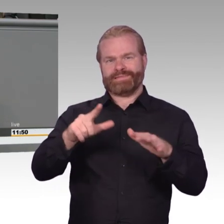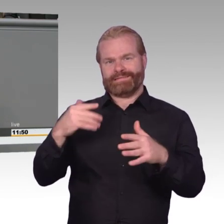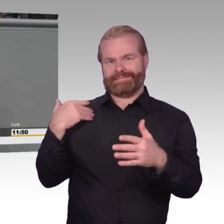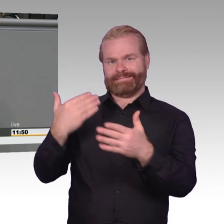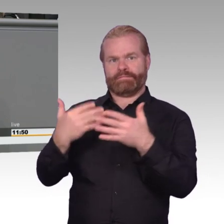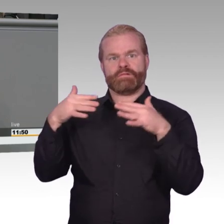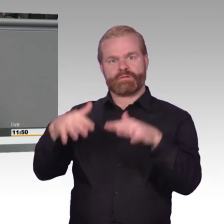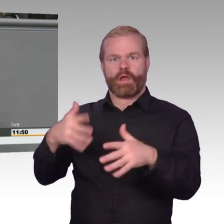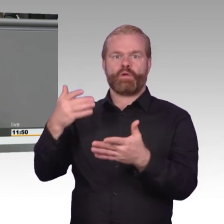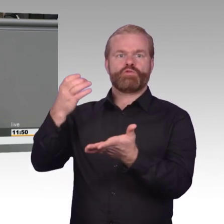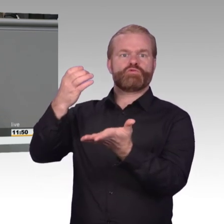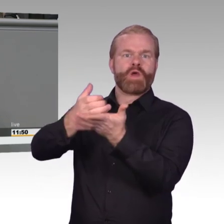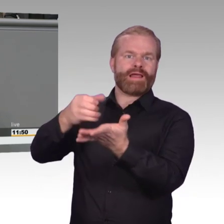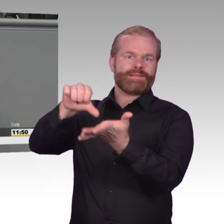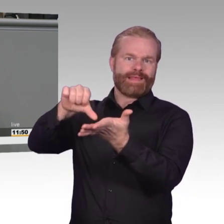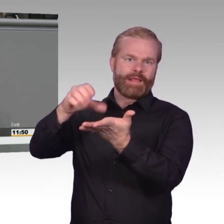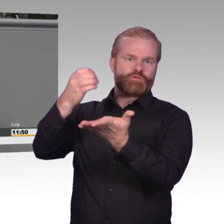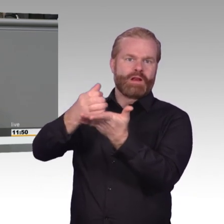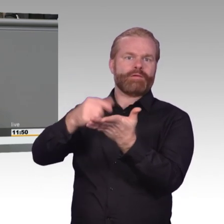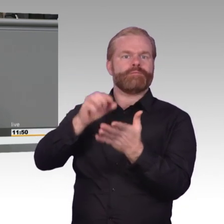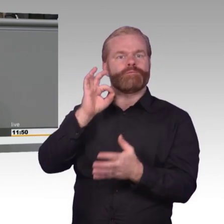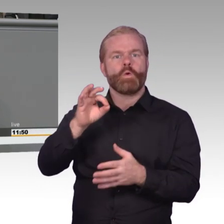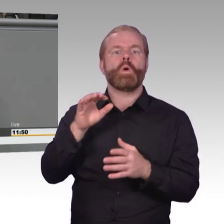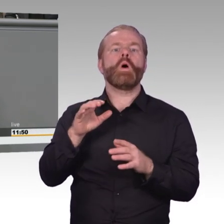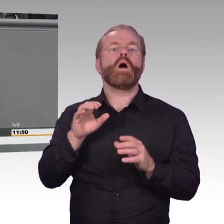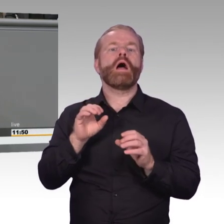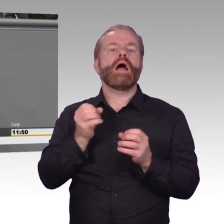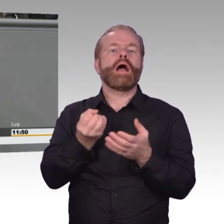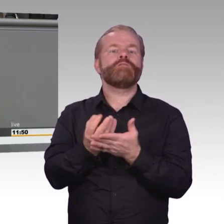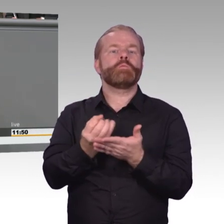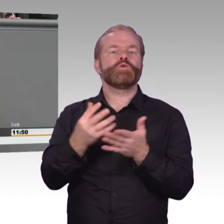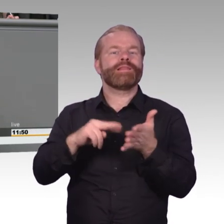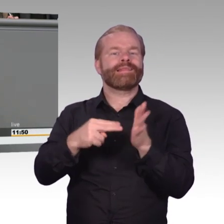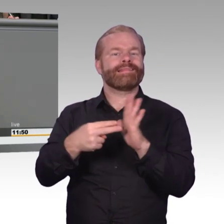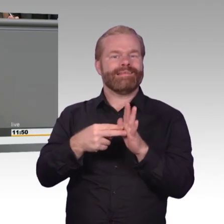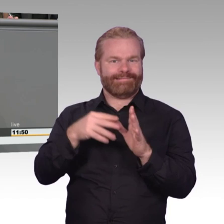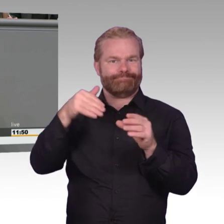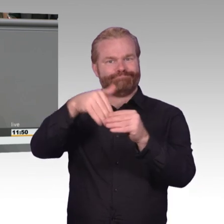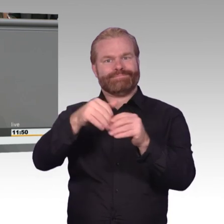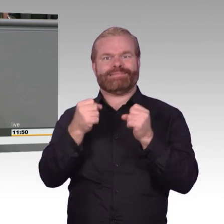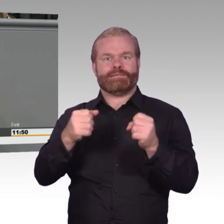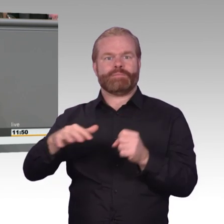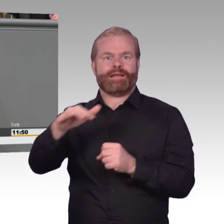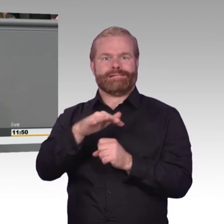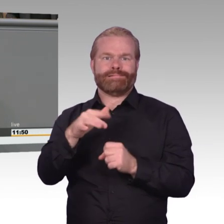Verbrecher, der trifft alle Menschen in diesem Land. Diese Behörde ist ein Frontalangriff auf das IT-Grundrecht, und sie gehört